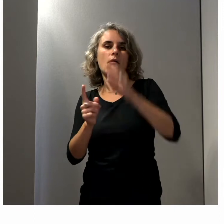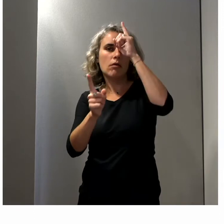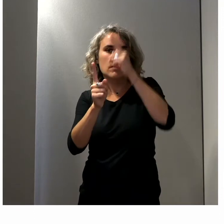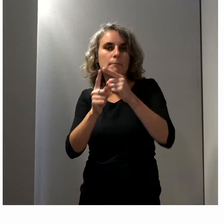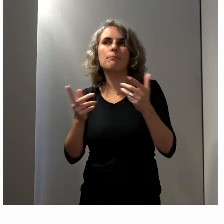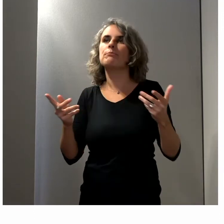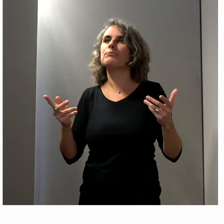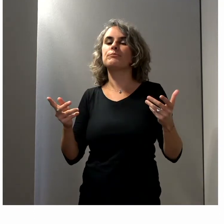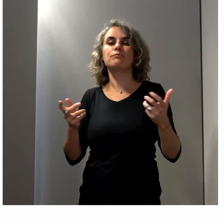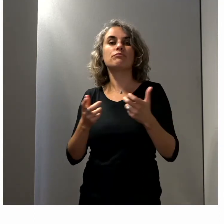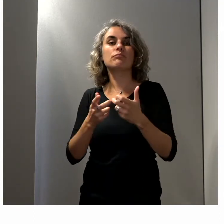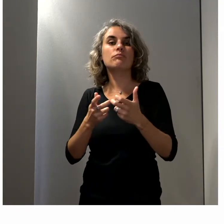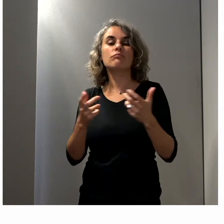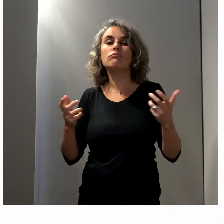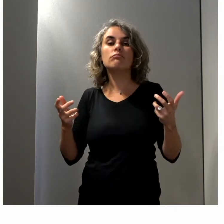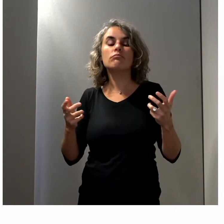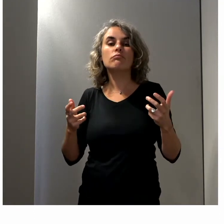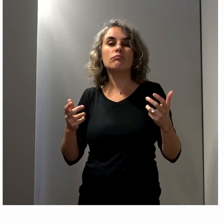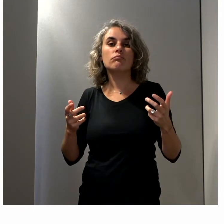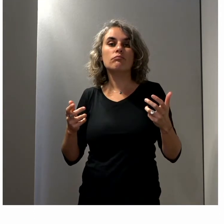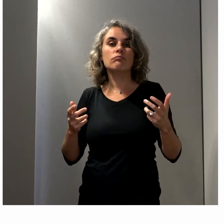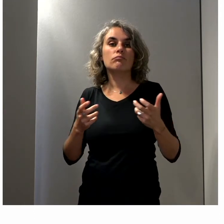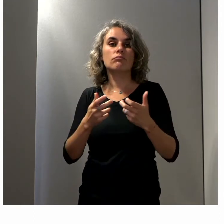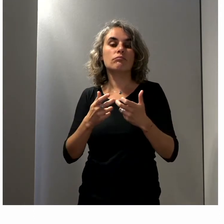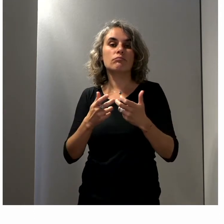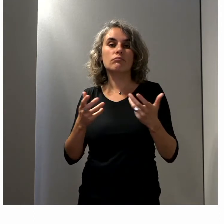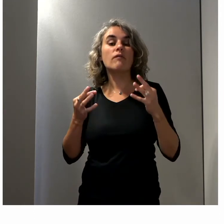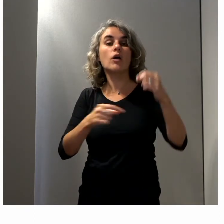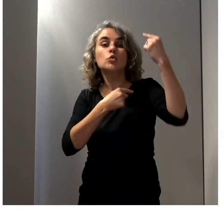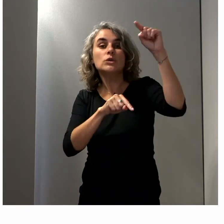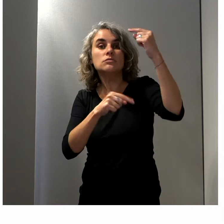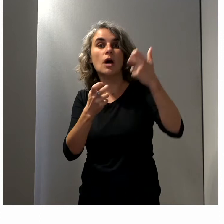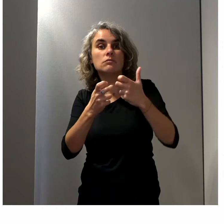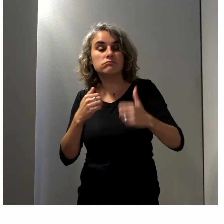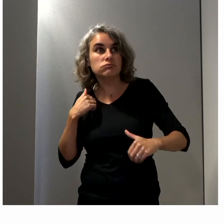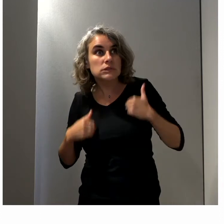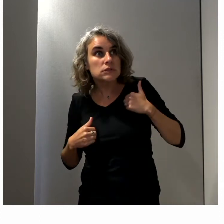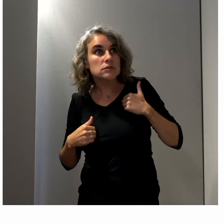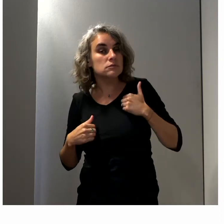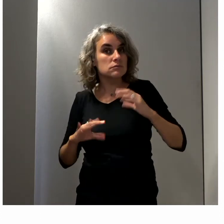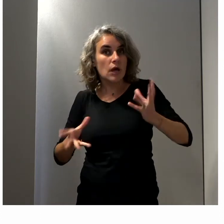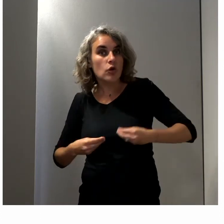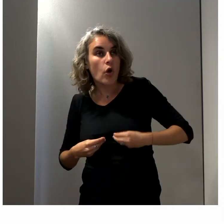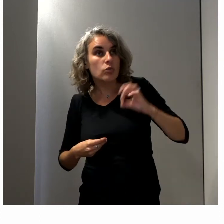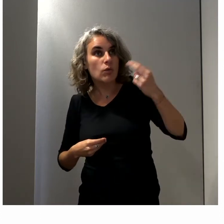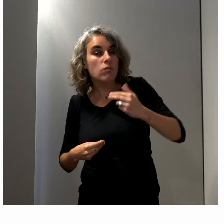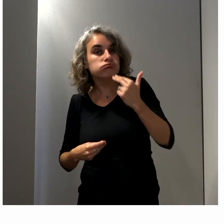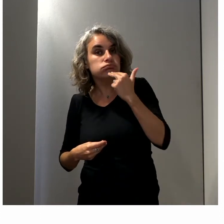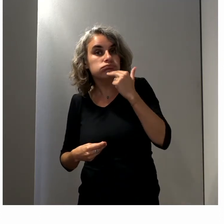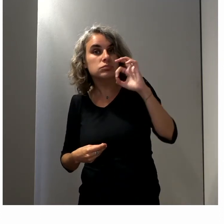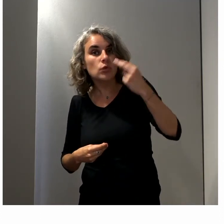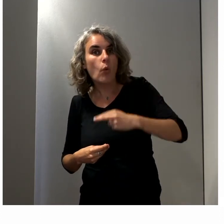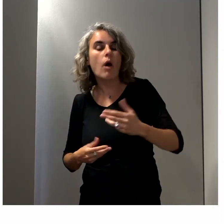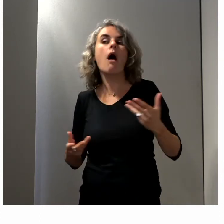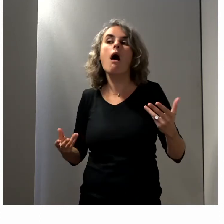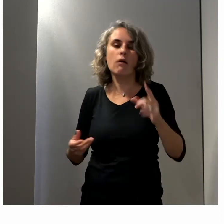la destination Paris-Ile-de-France handi-accueillante au niveau touristique pour avoir le retour des associations. Idem